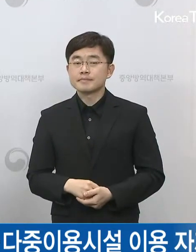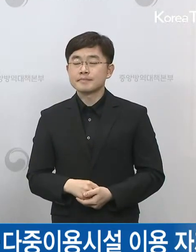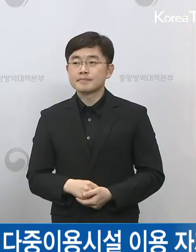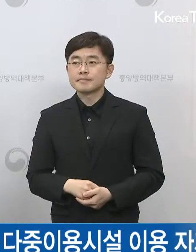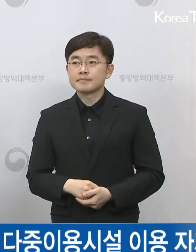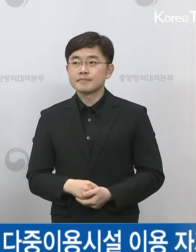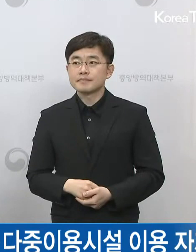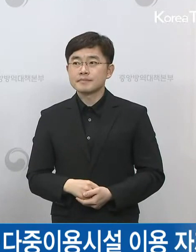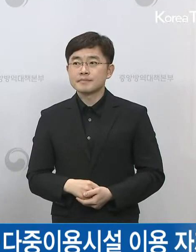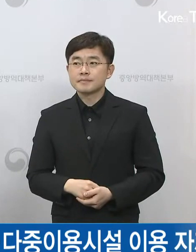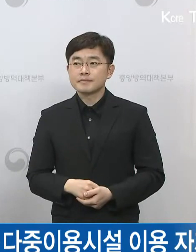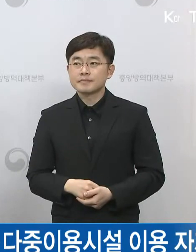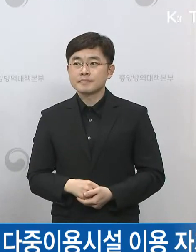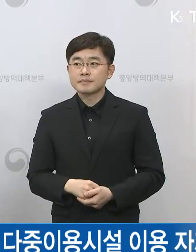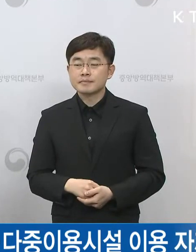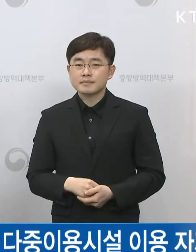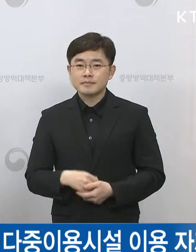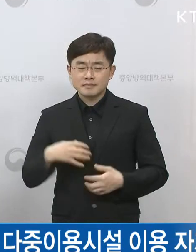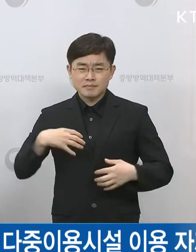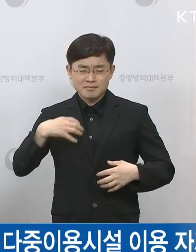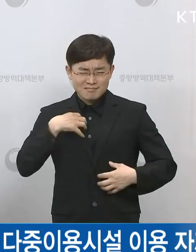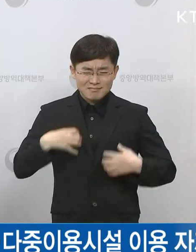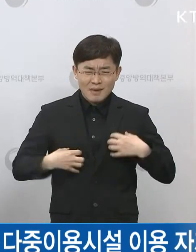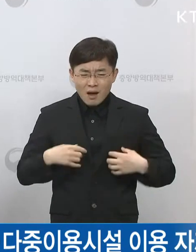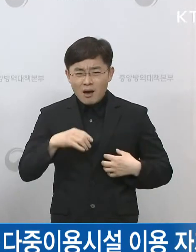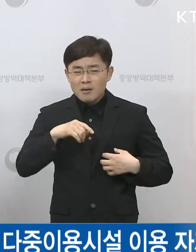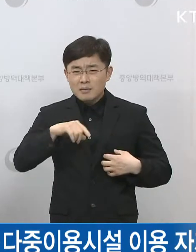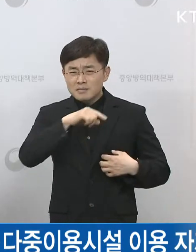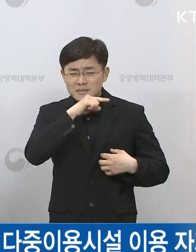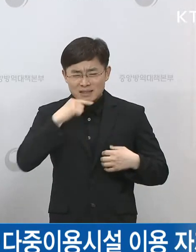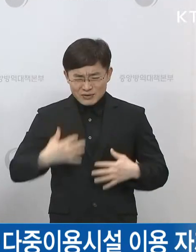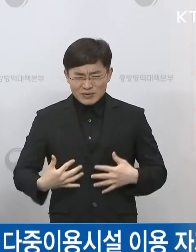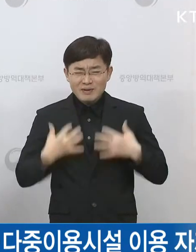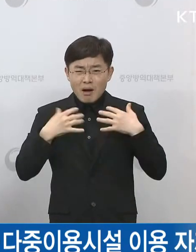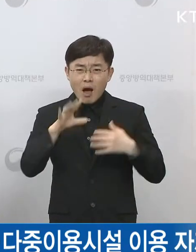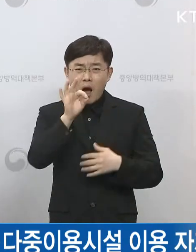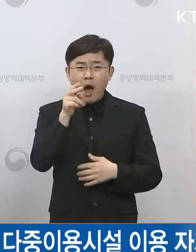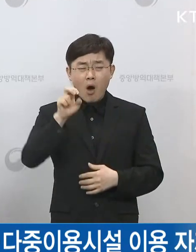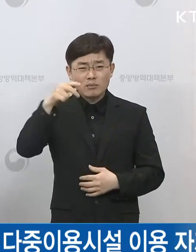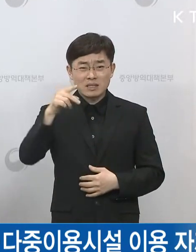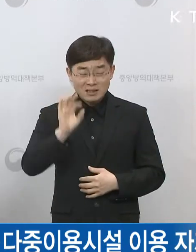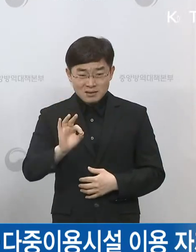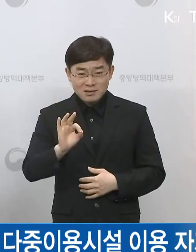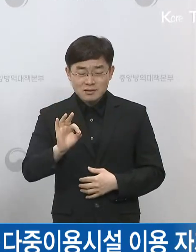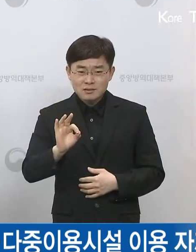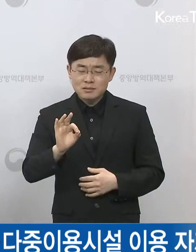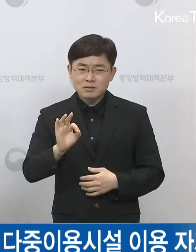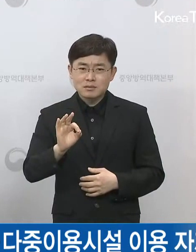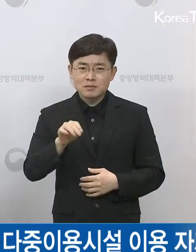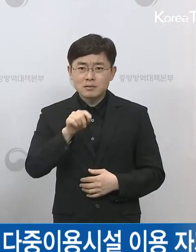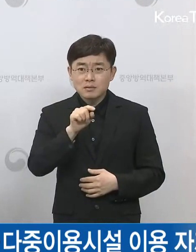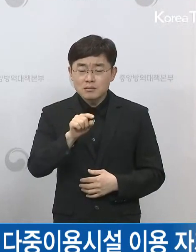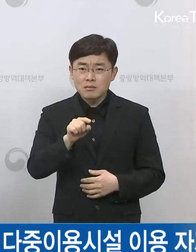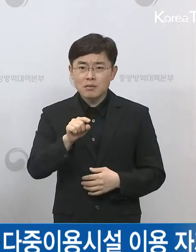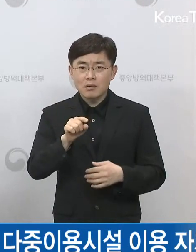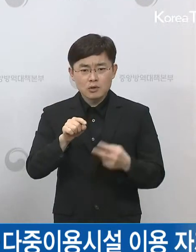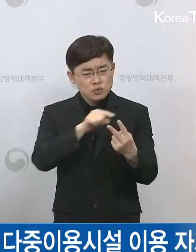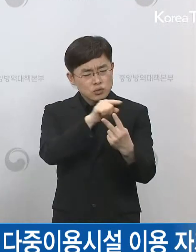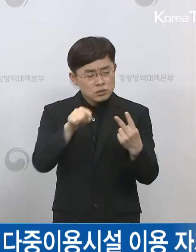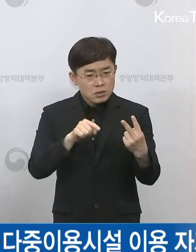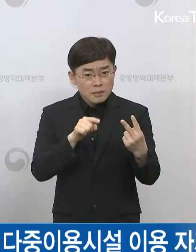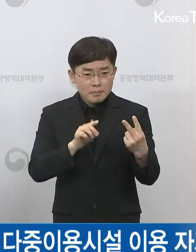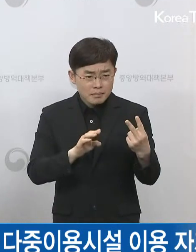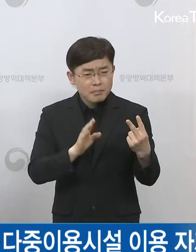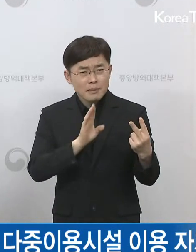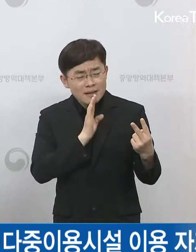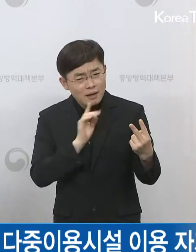다기관 염증증후군 의심 신고 사례가 아직은 다기관 염증증후군이라고 확정된 게 아니기